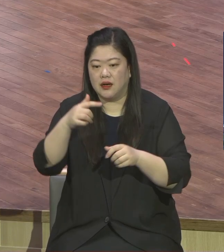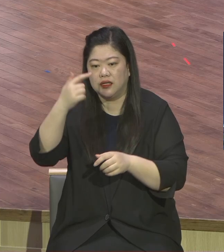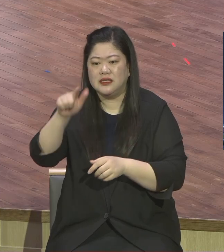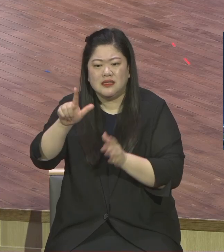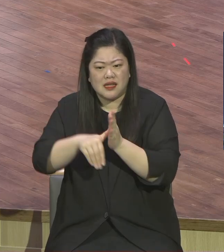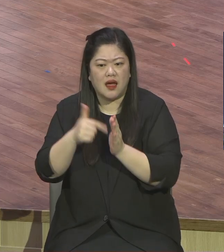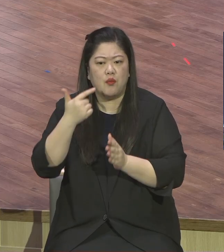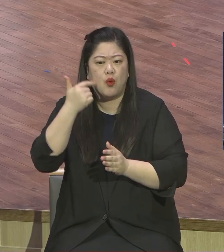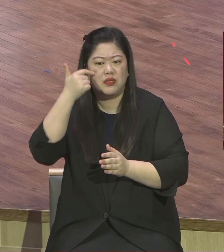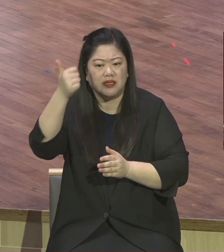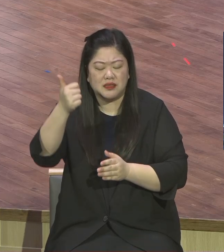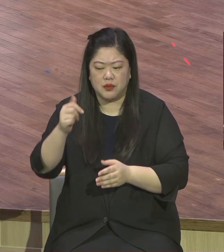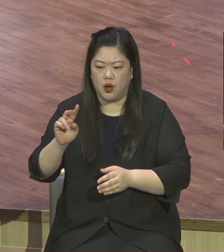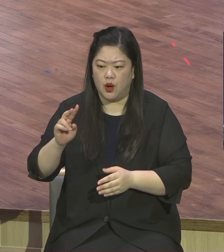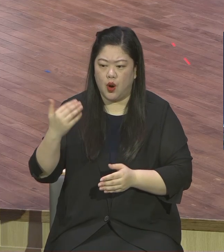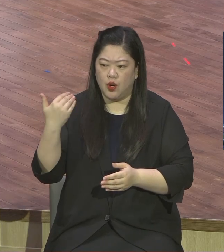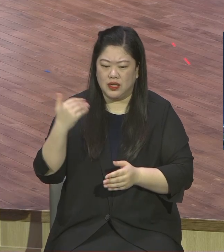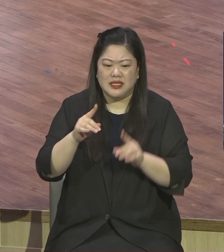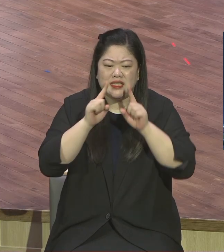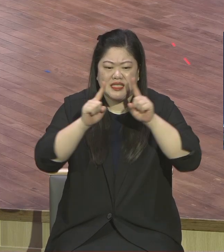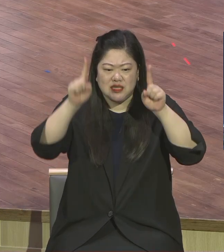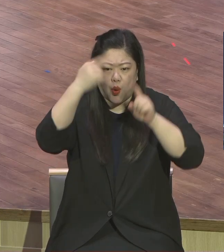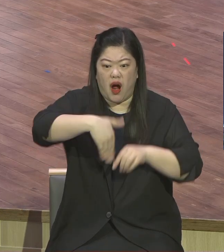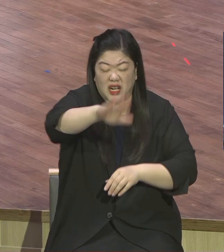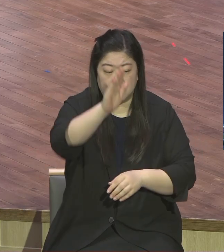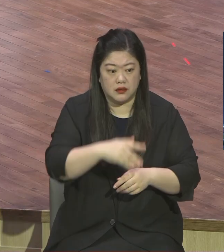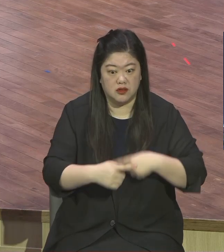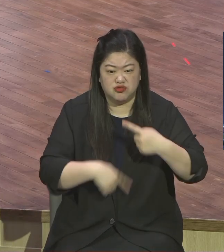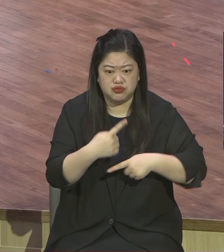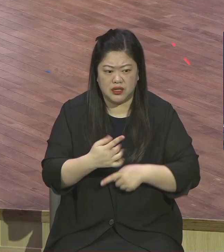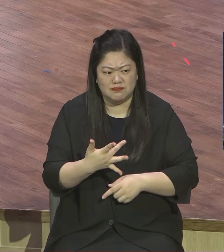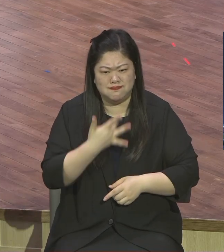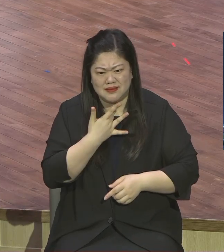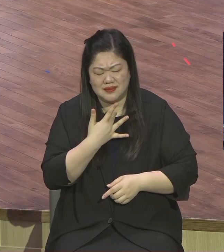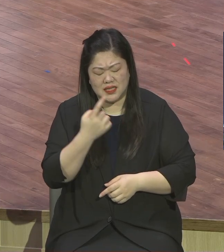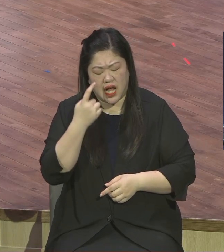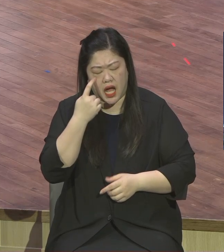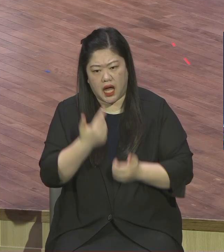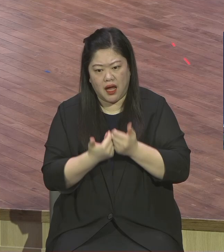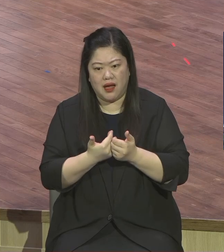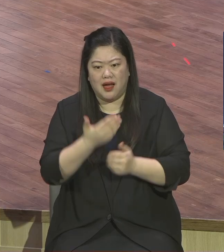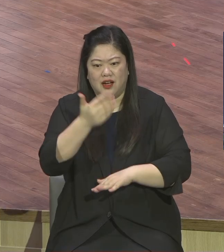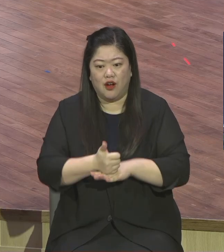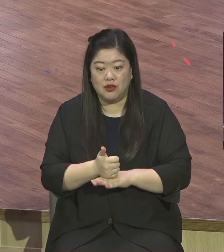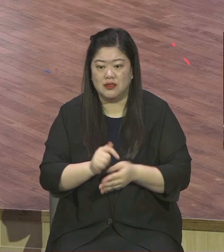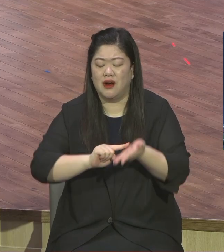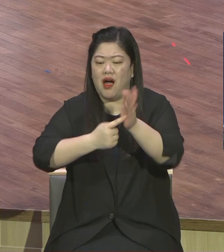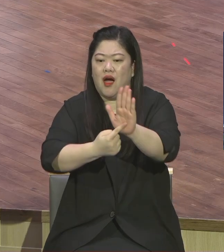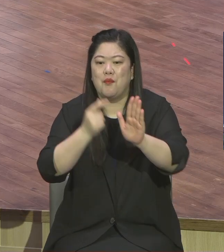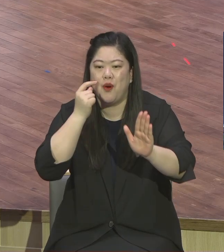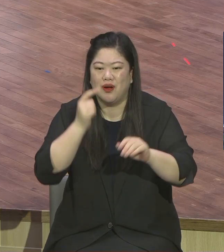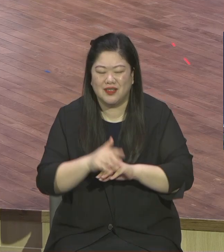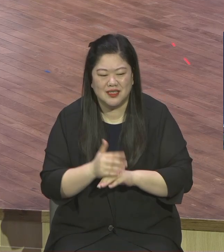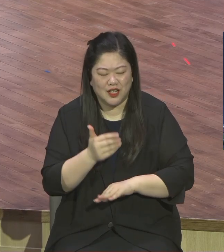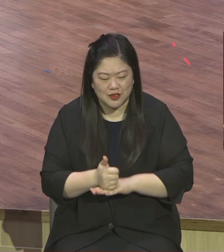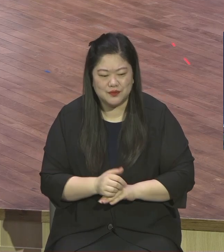그 표현을 못하는 지역 갖고 기분 나쁘잖아요. 유족들이. 그러니까 예수를 안 믿고